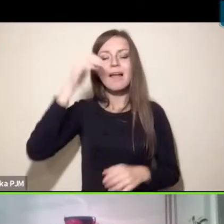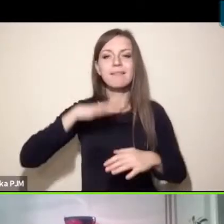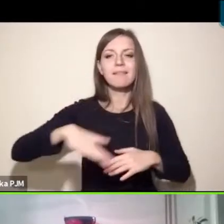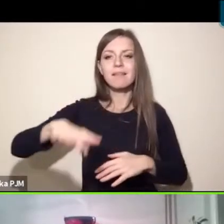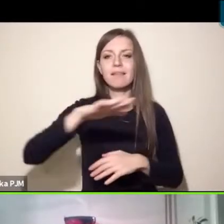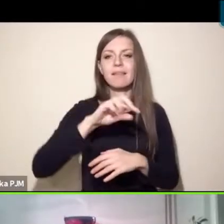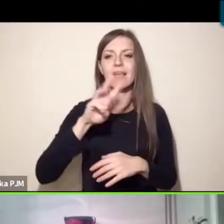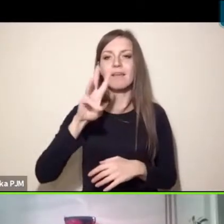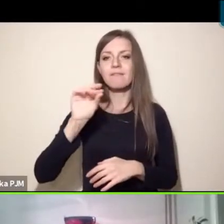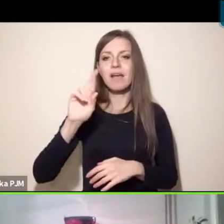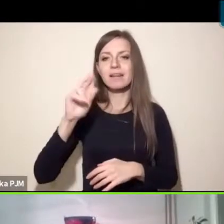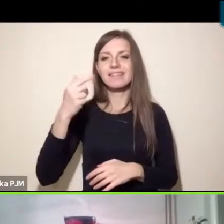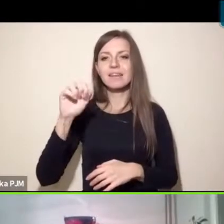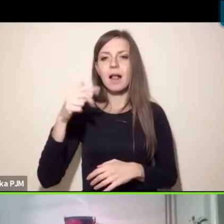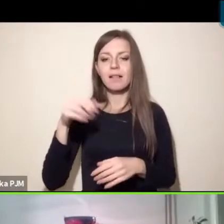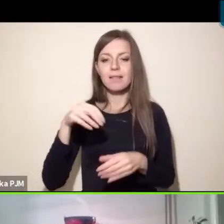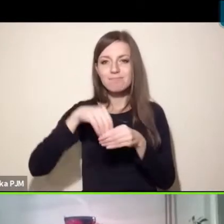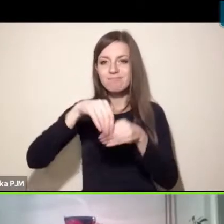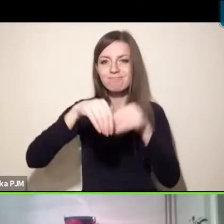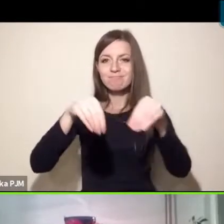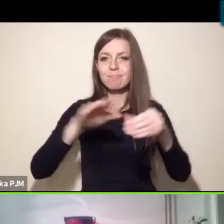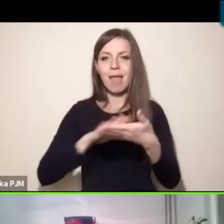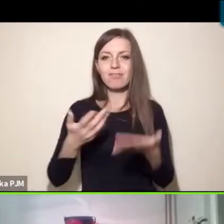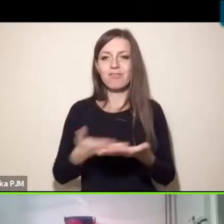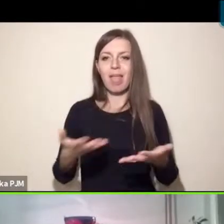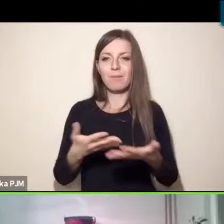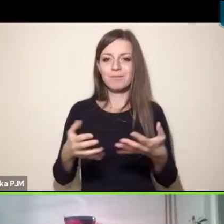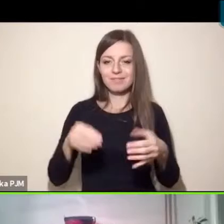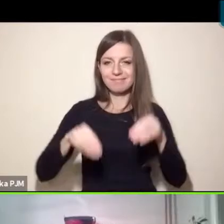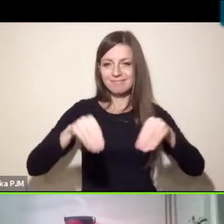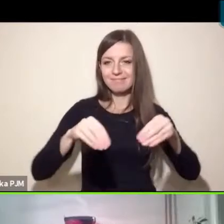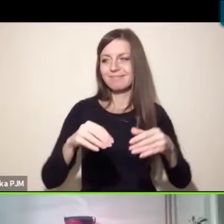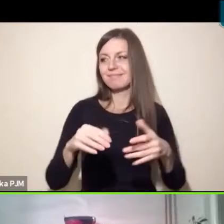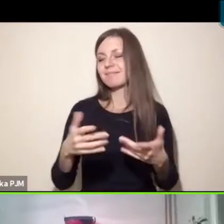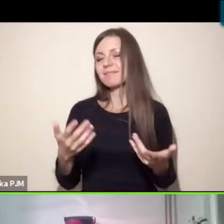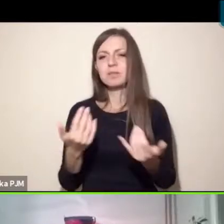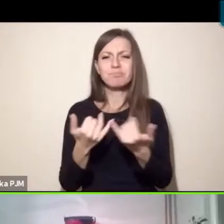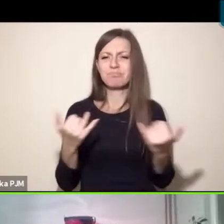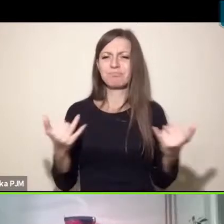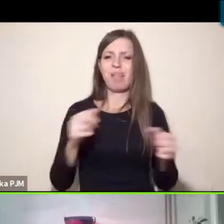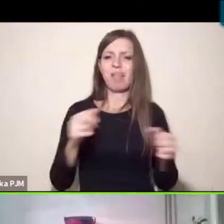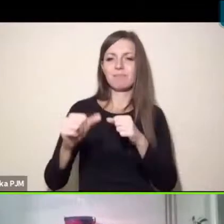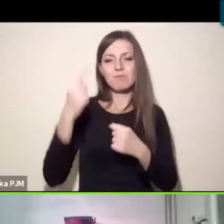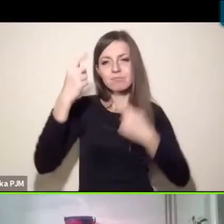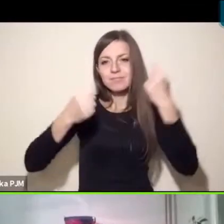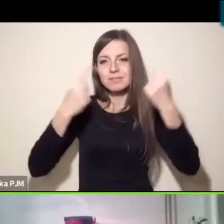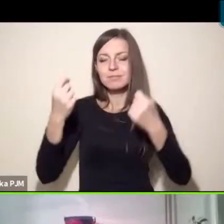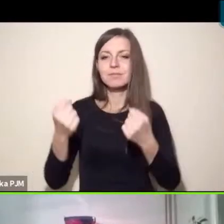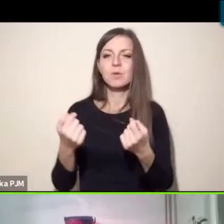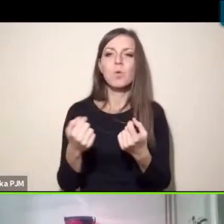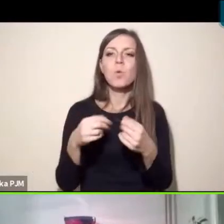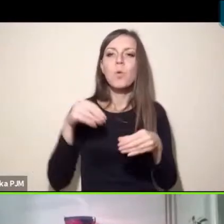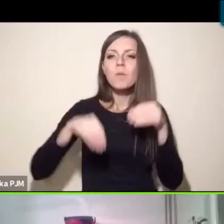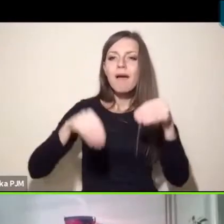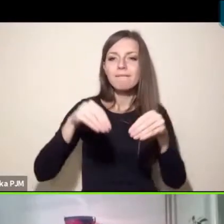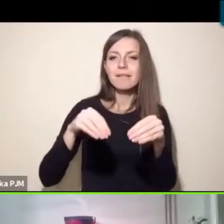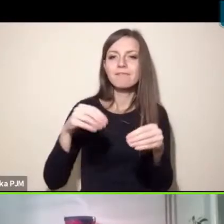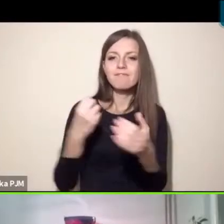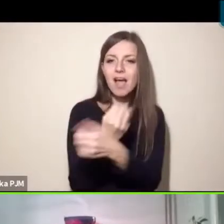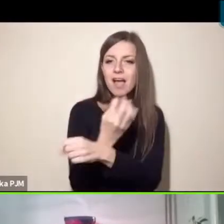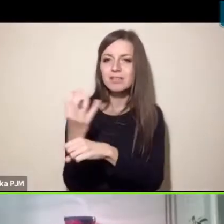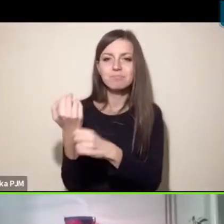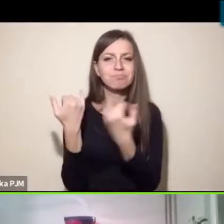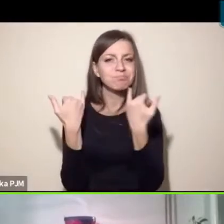permakulturowe zagospodarowania przestrzeni poindustrialnych są uprawy hydroponiczne warzyw więc są takie konkretne